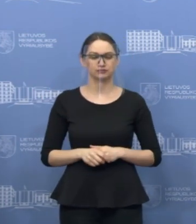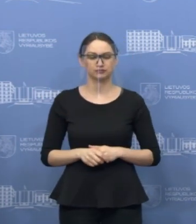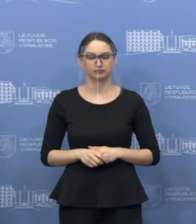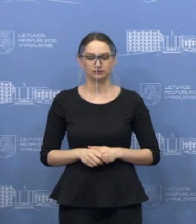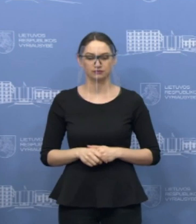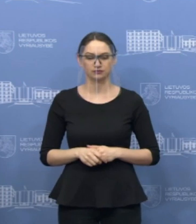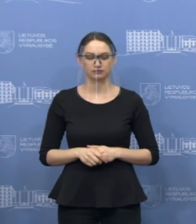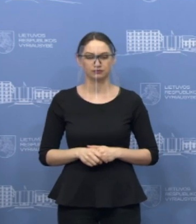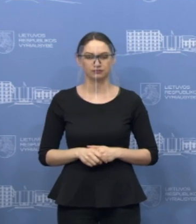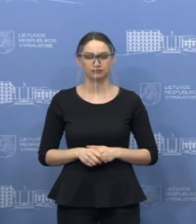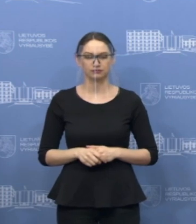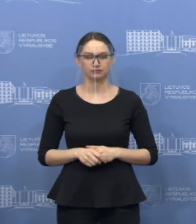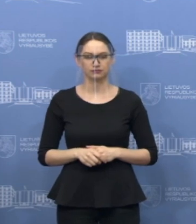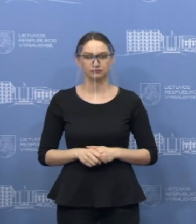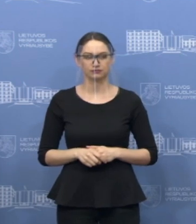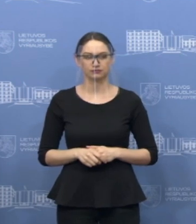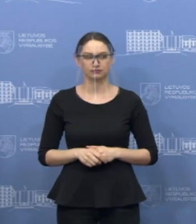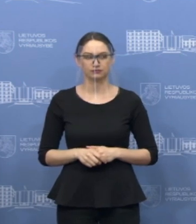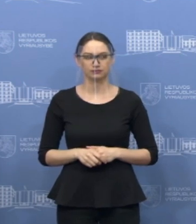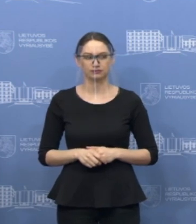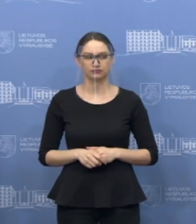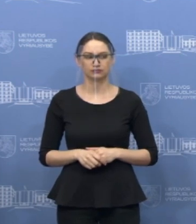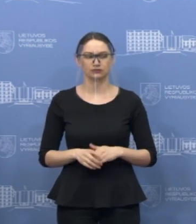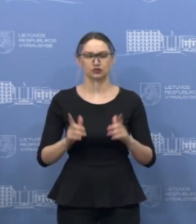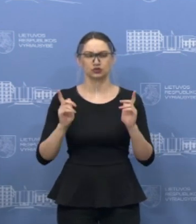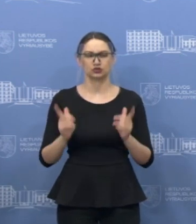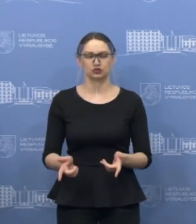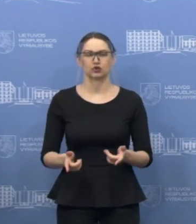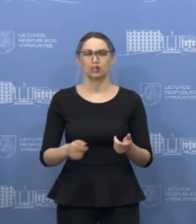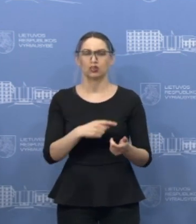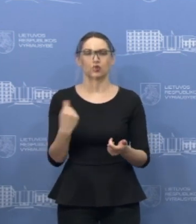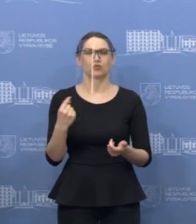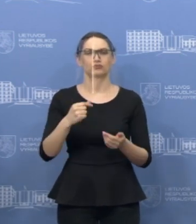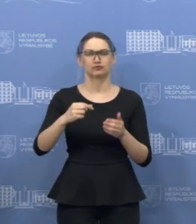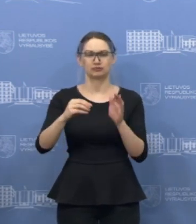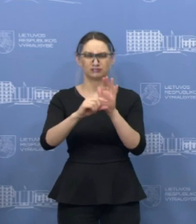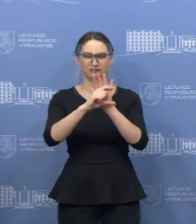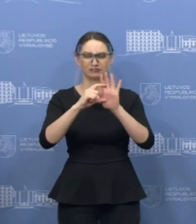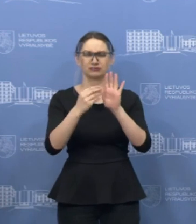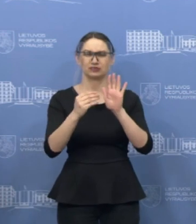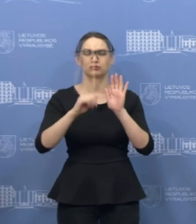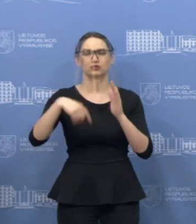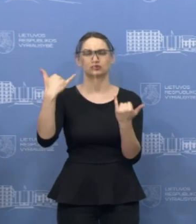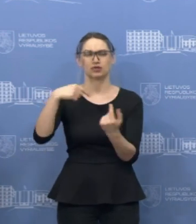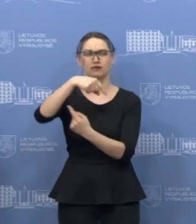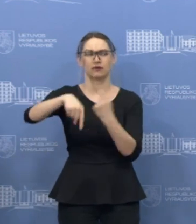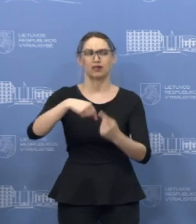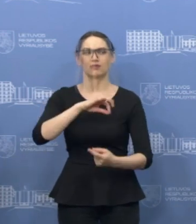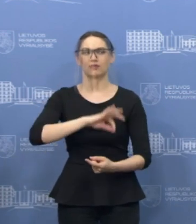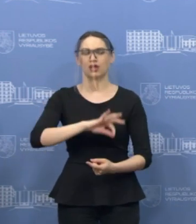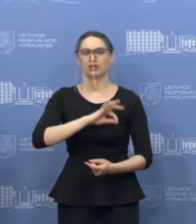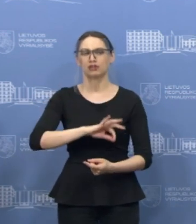pasakyti, kad didelė dalis šio paketo yra jau šiandien prieinama verslininkams. Jau